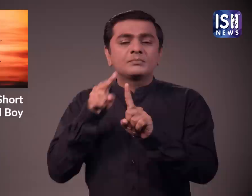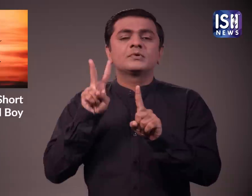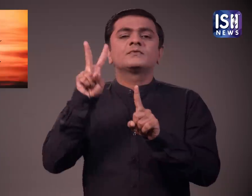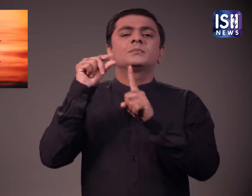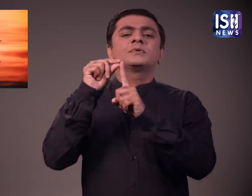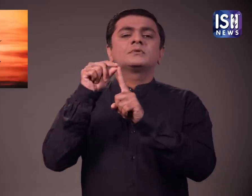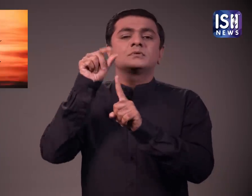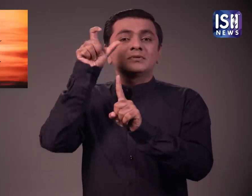कहा